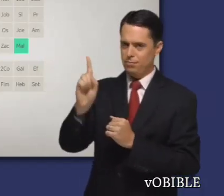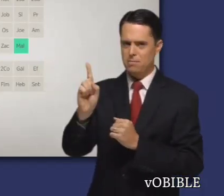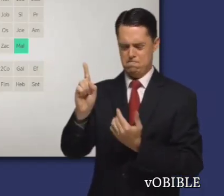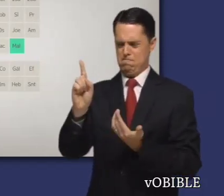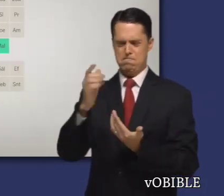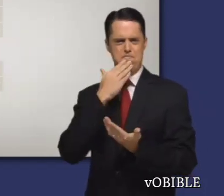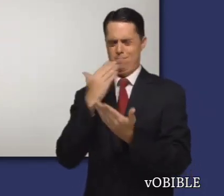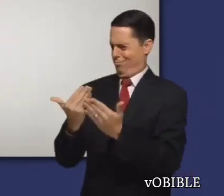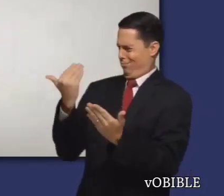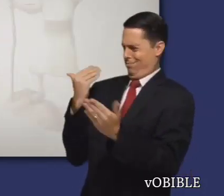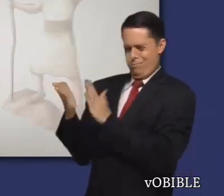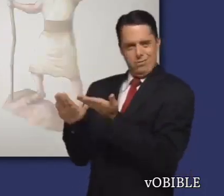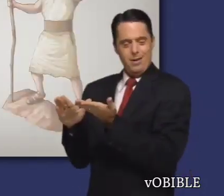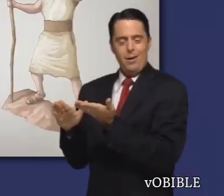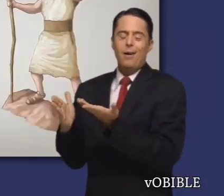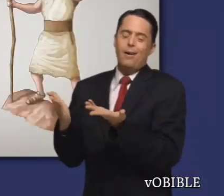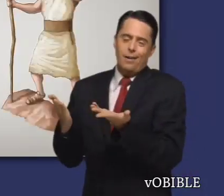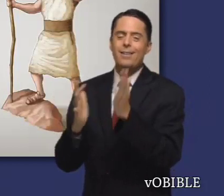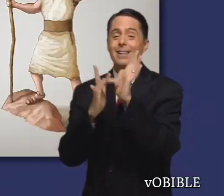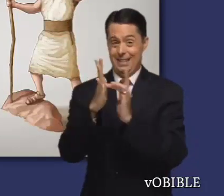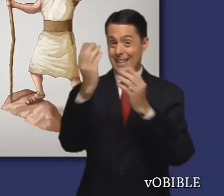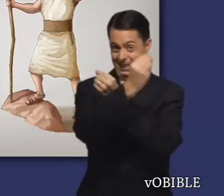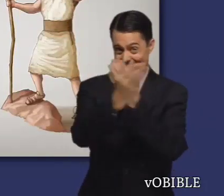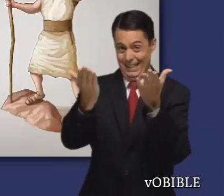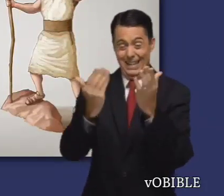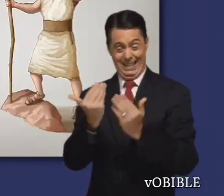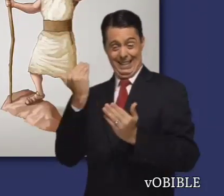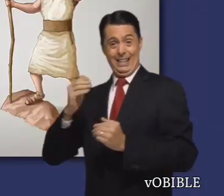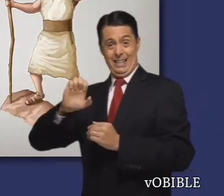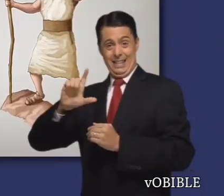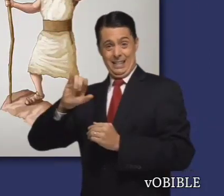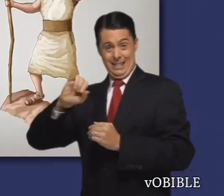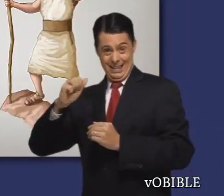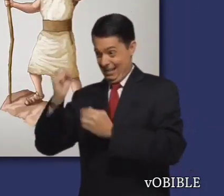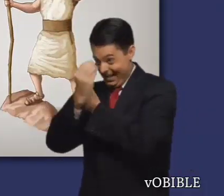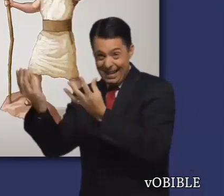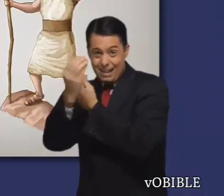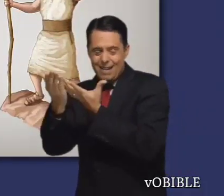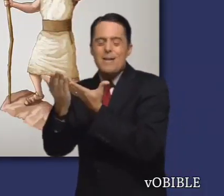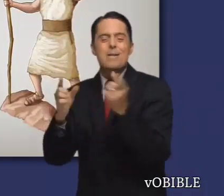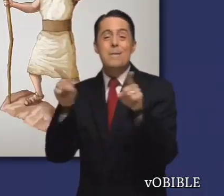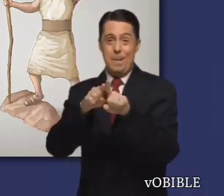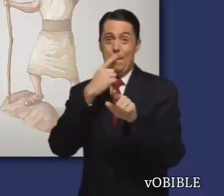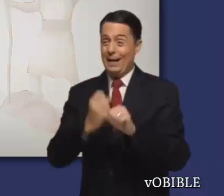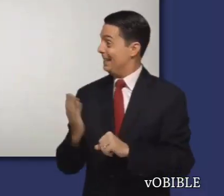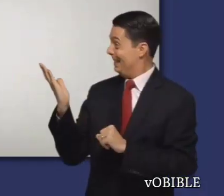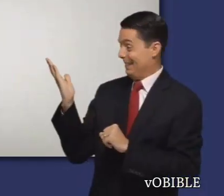había muerto. Jesús dijo que Juan el Bautista era el Elías que predijo Malaquías.